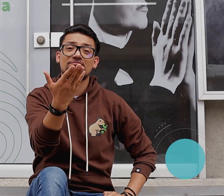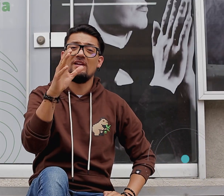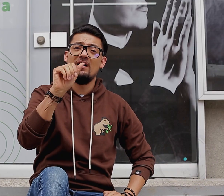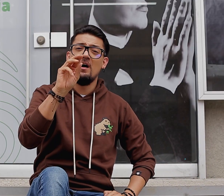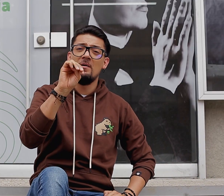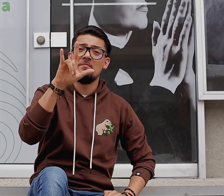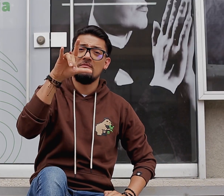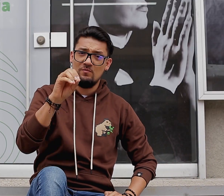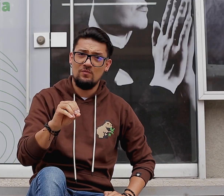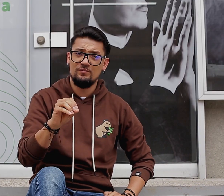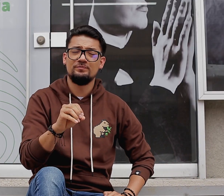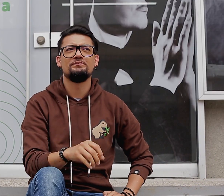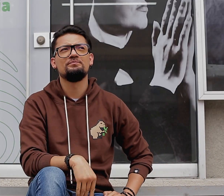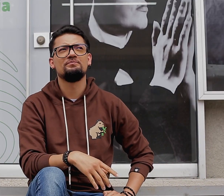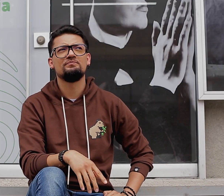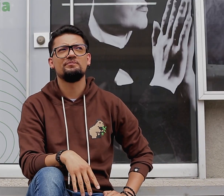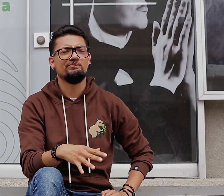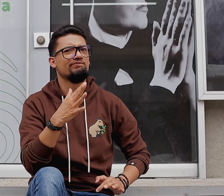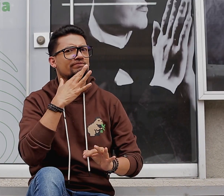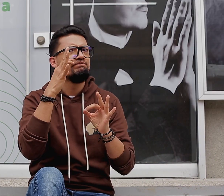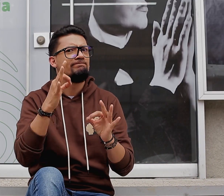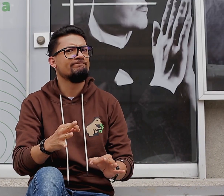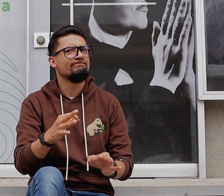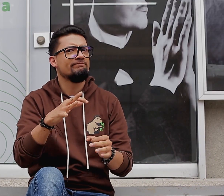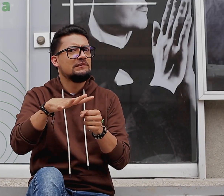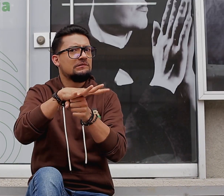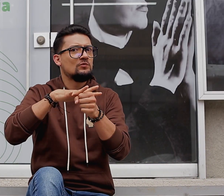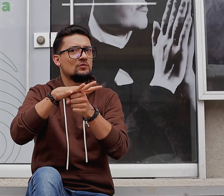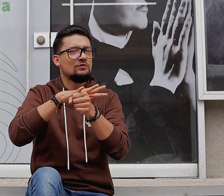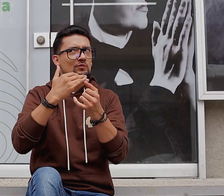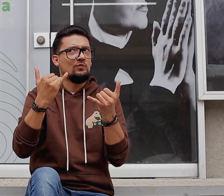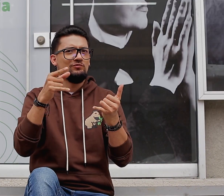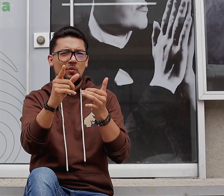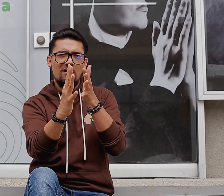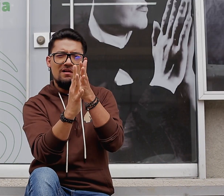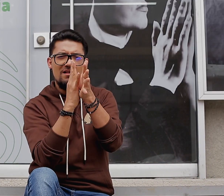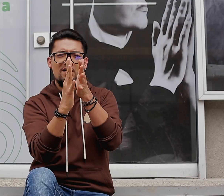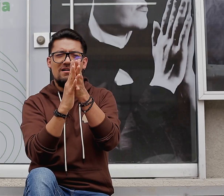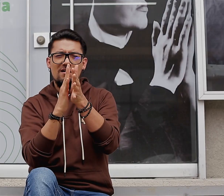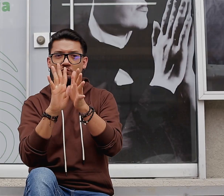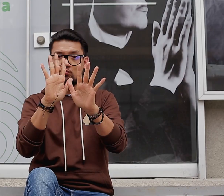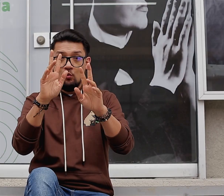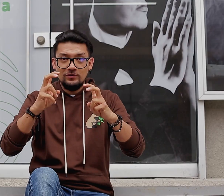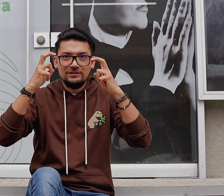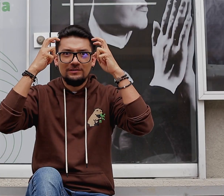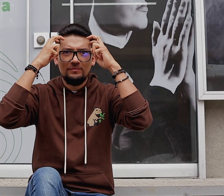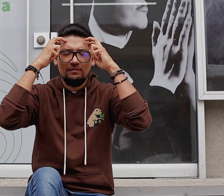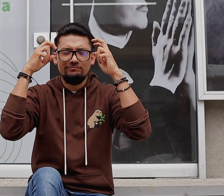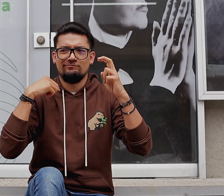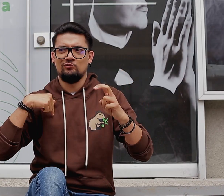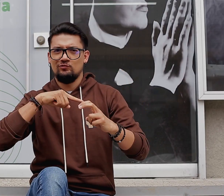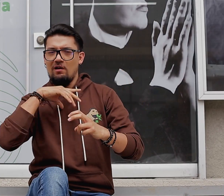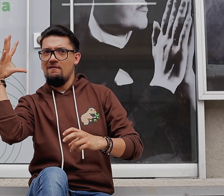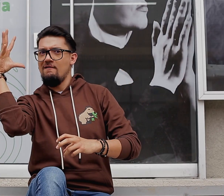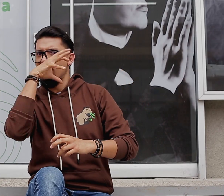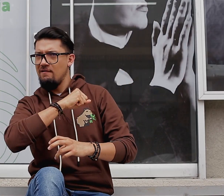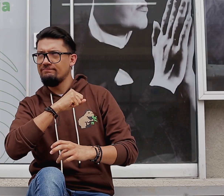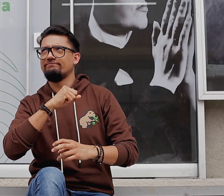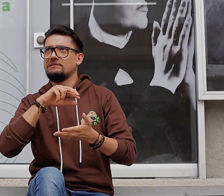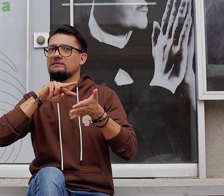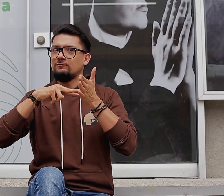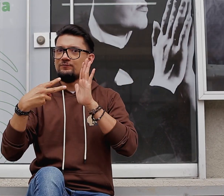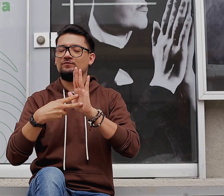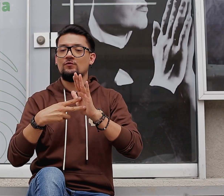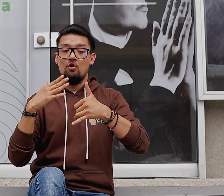La situación que vivimos en este momento necesita de toda la información que nos has dado. Nos das muchas luces de cómo